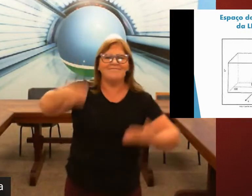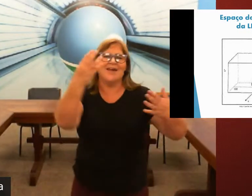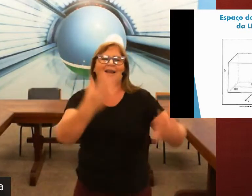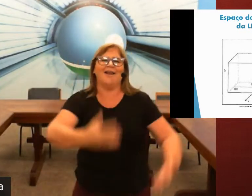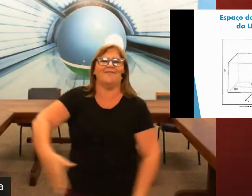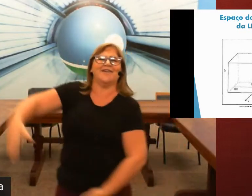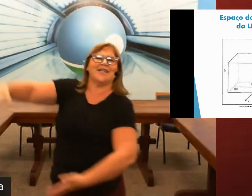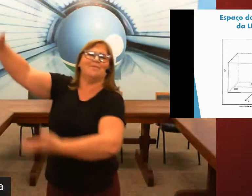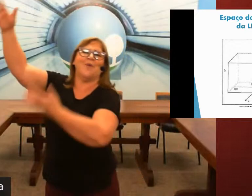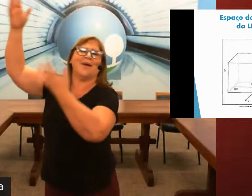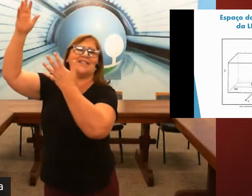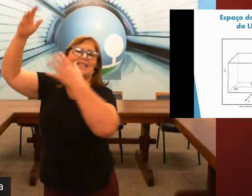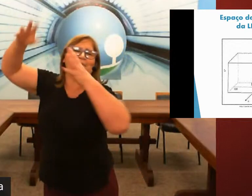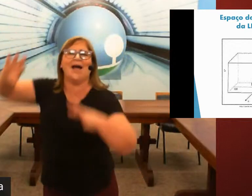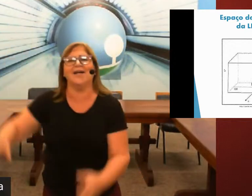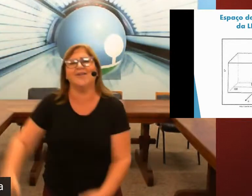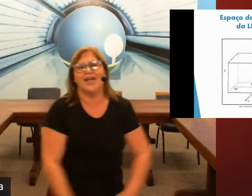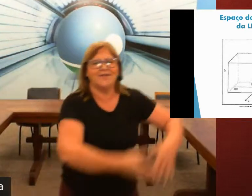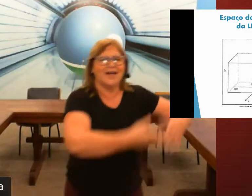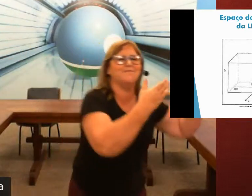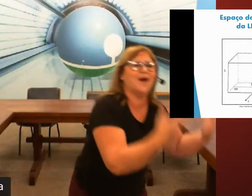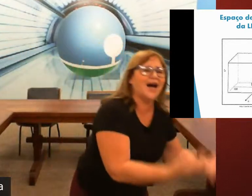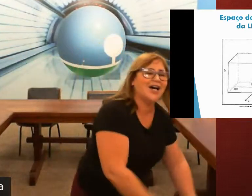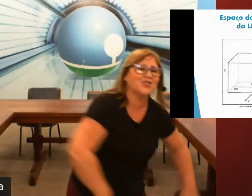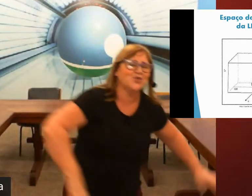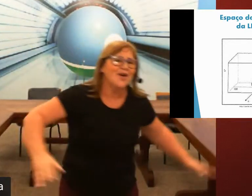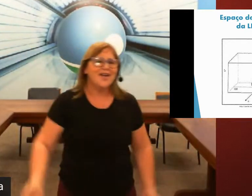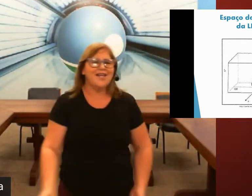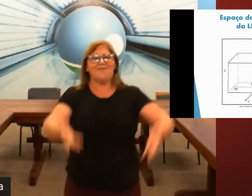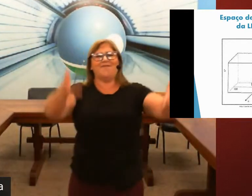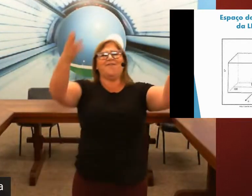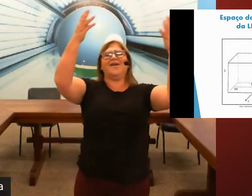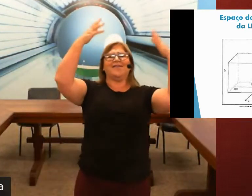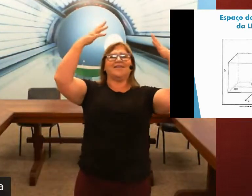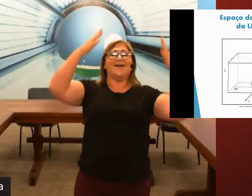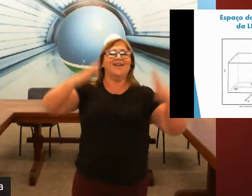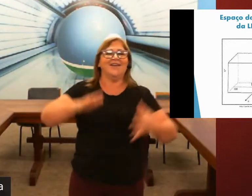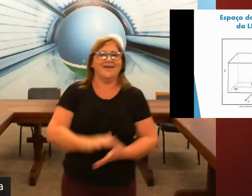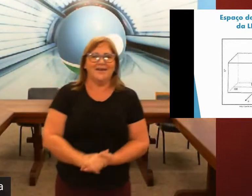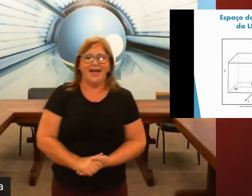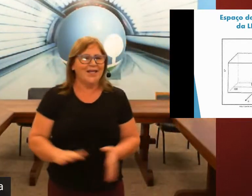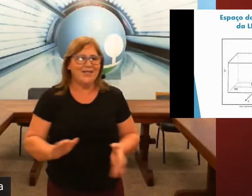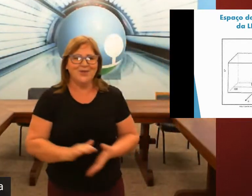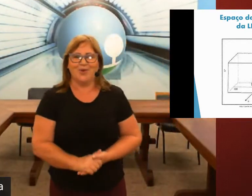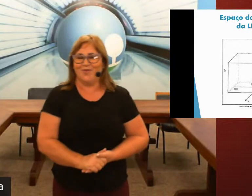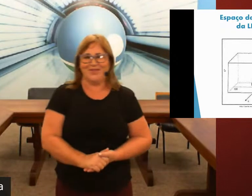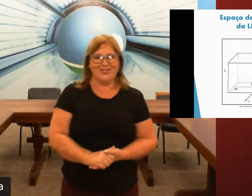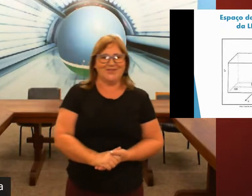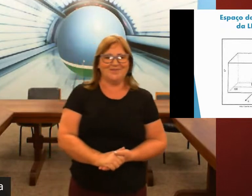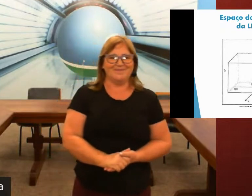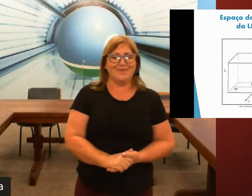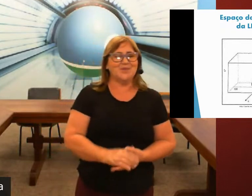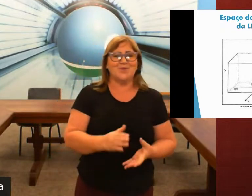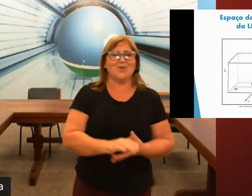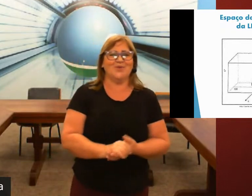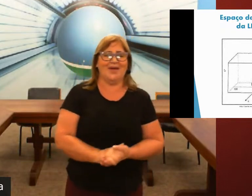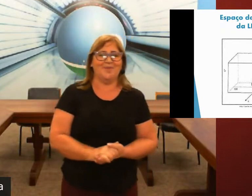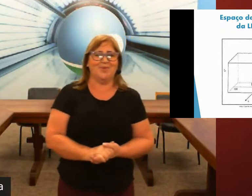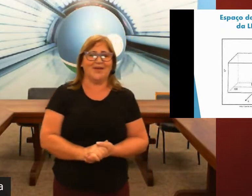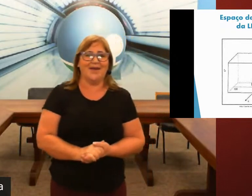levanta a mão. Parece que está bailando, né? E vai lá embaixo e levanta. É lindo para ouvinte. Mas para o surdo não é. Porque,